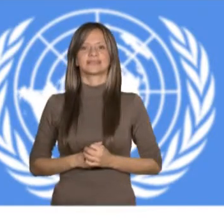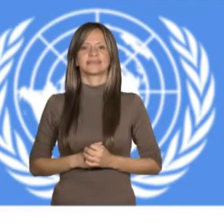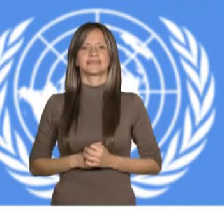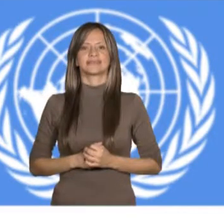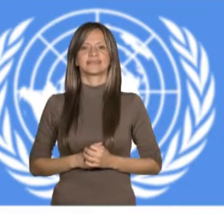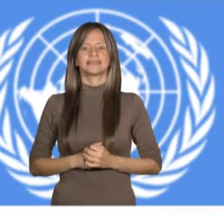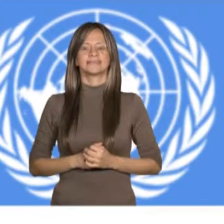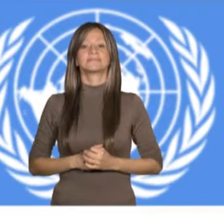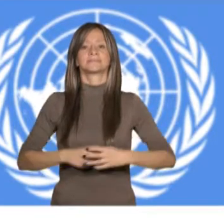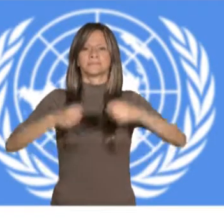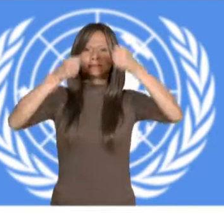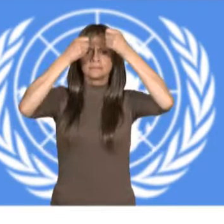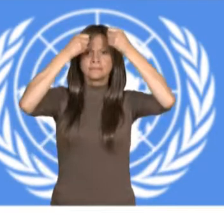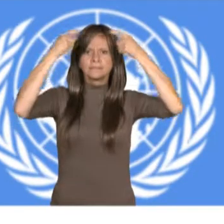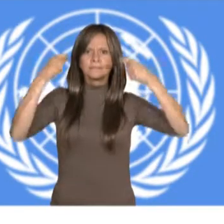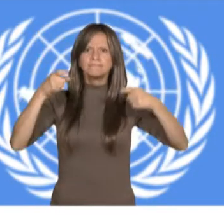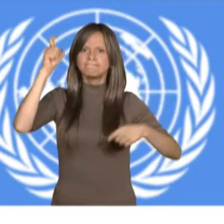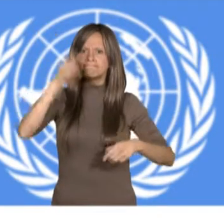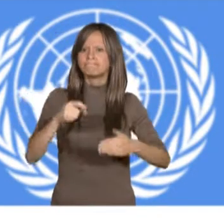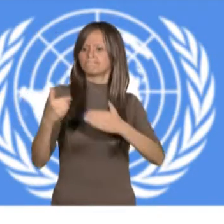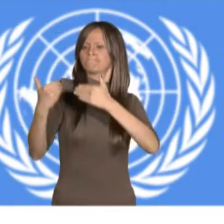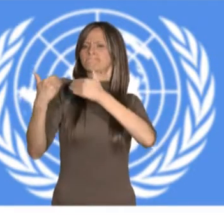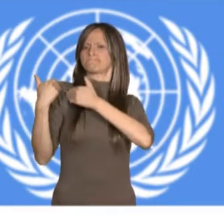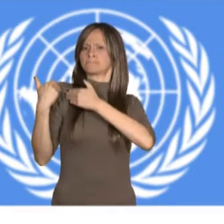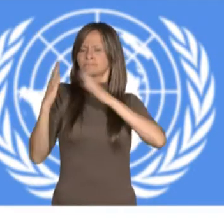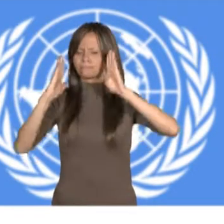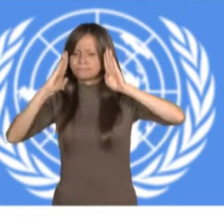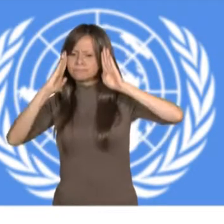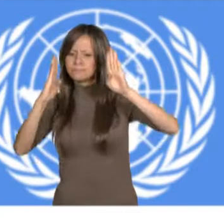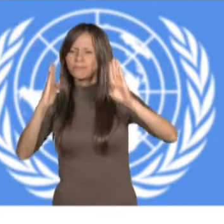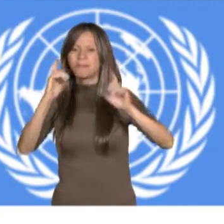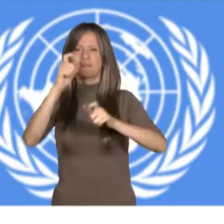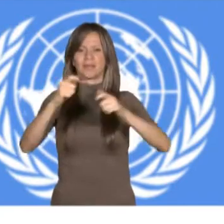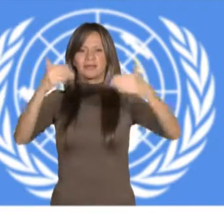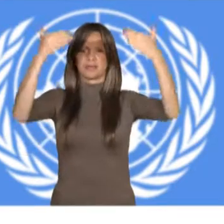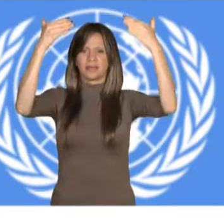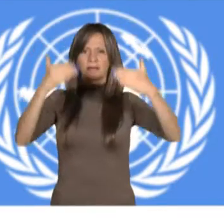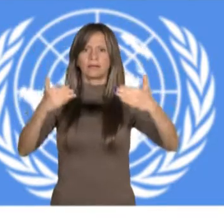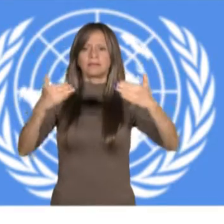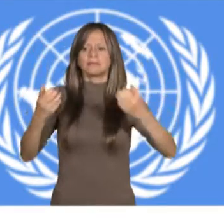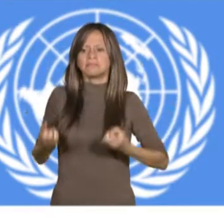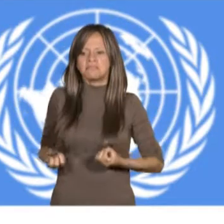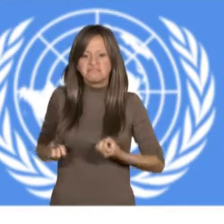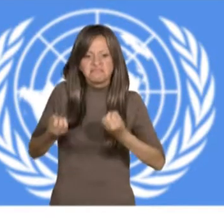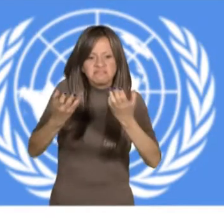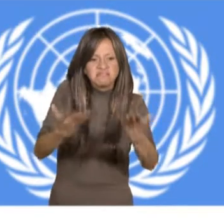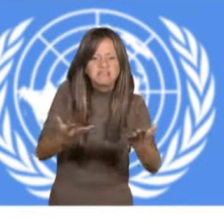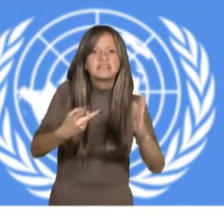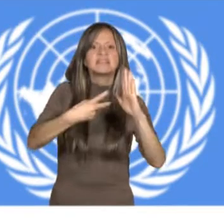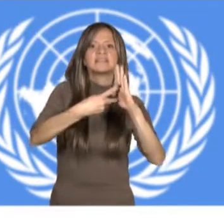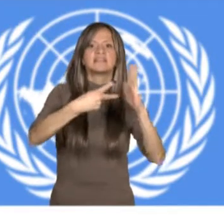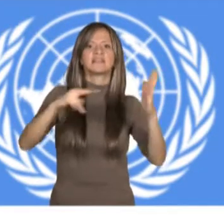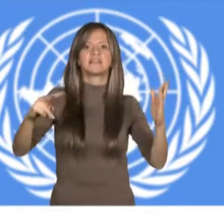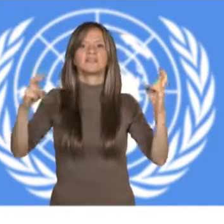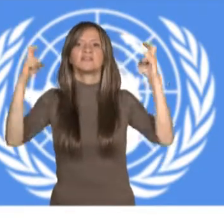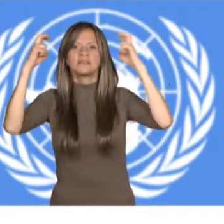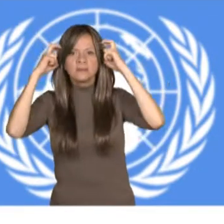Tercero, los Estados Partes promoverán la disponibilidad, el conocimiento y el uso de tecnologías de apoyo y